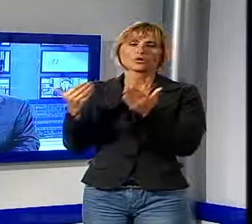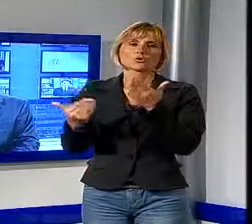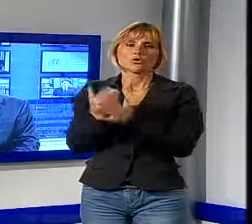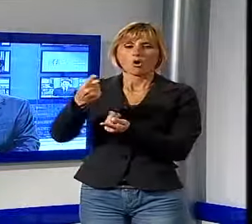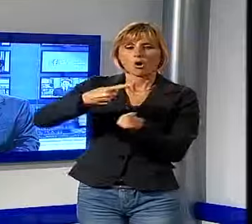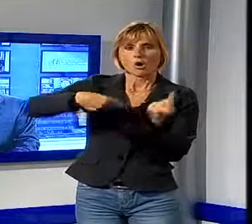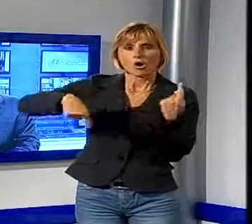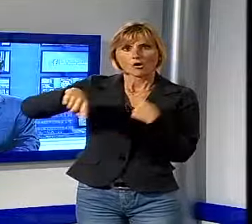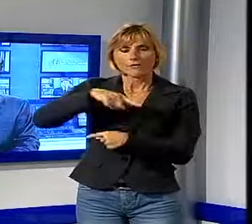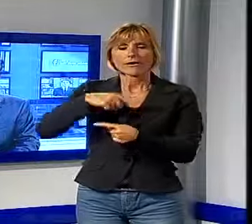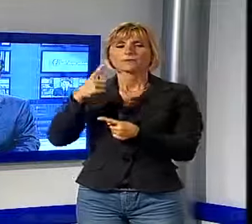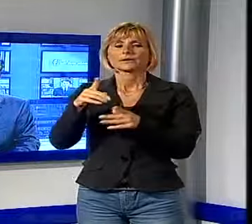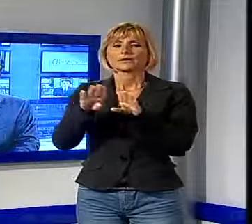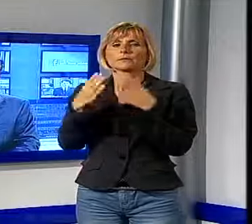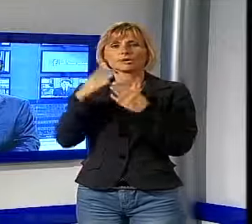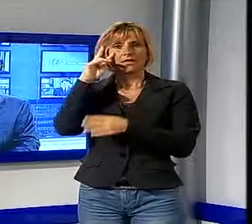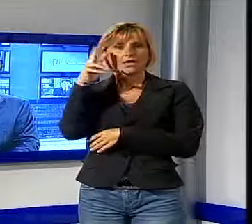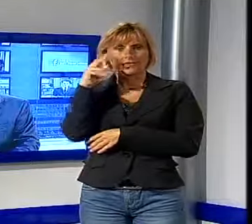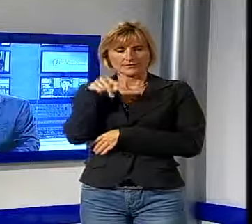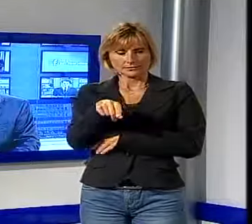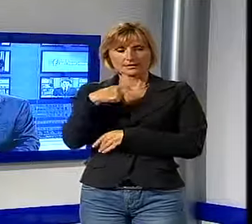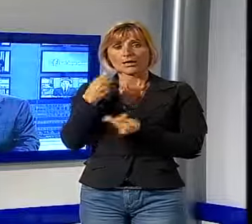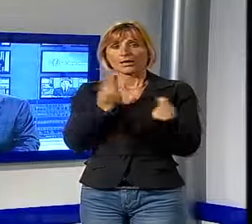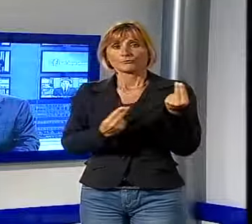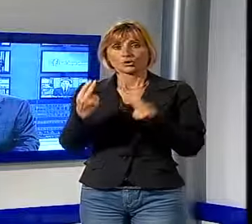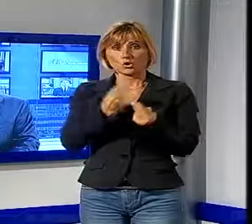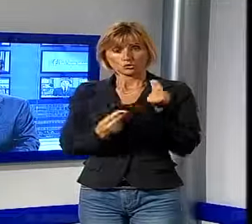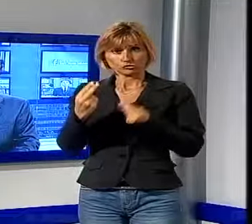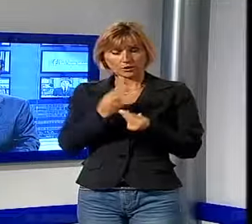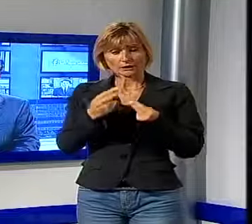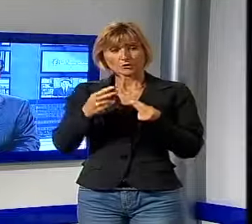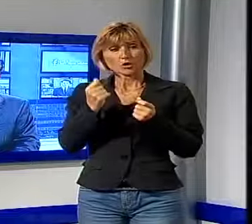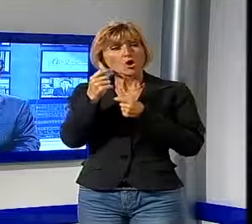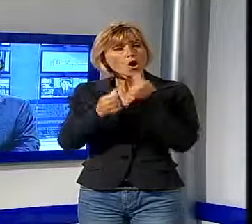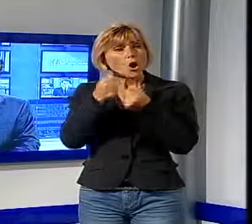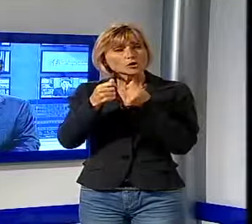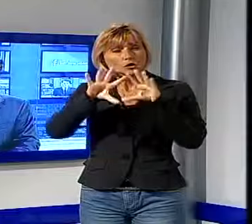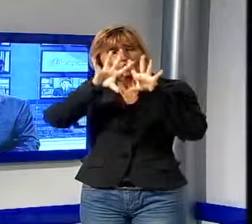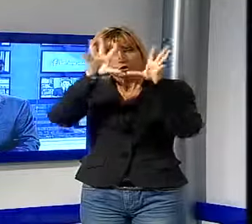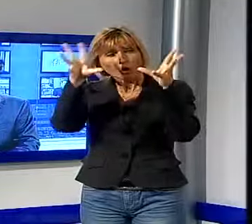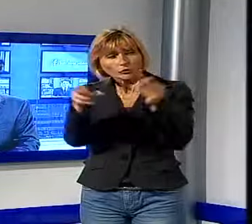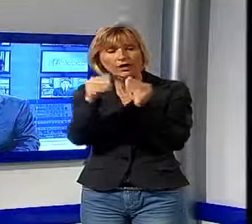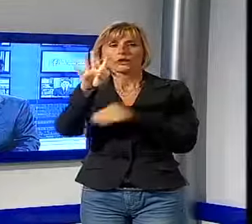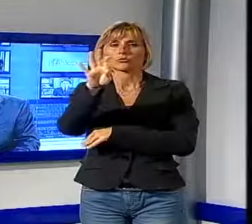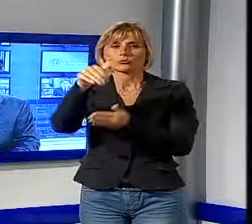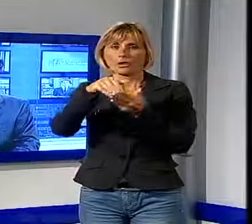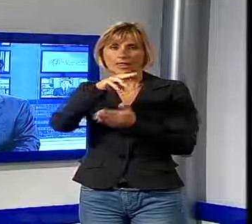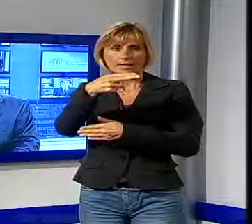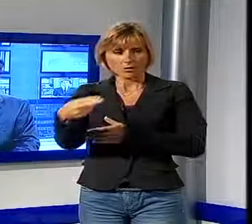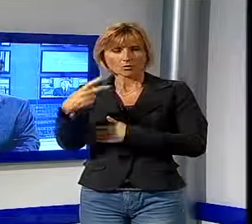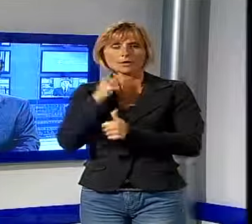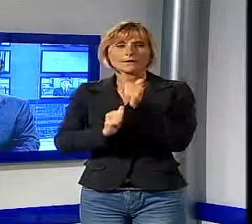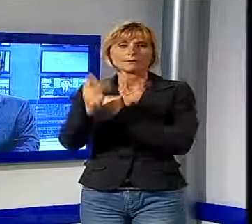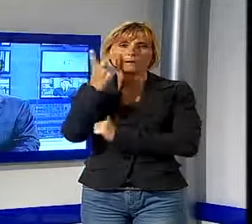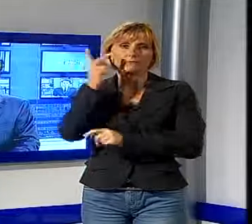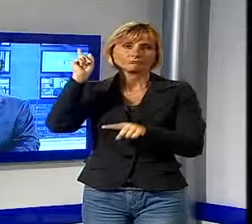nuova rotatoria di Porta Elisa. Il progetto, per un importo complessivo di 400 mila euro, prevede l